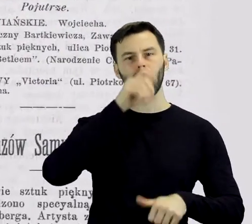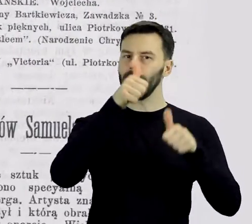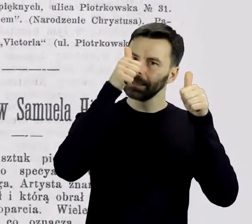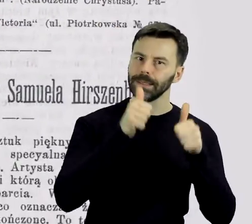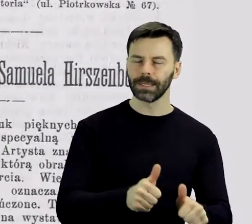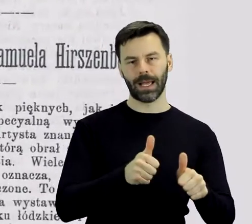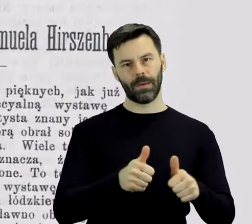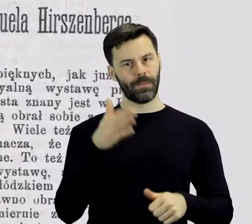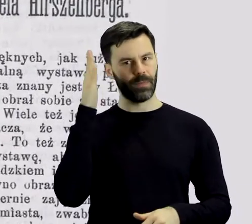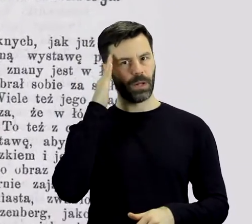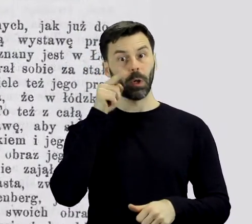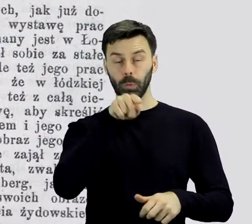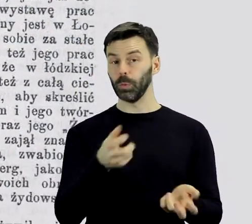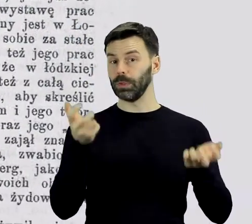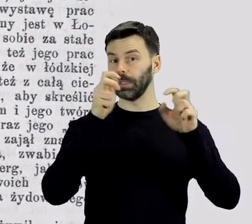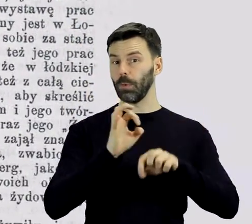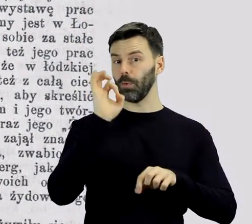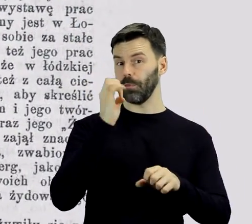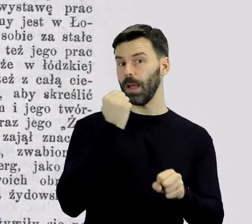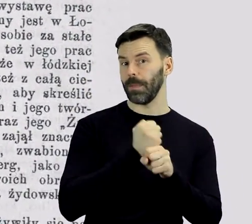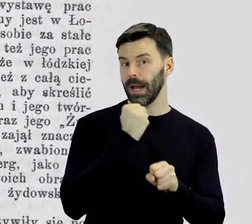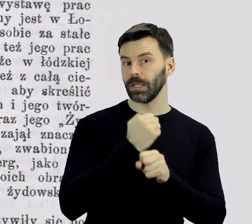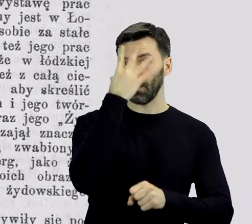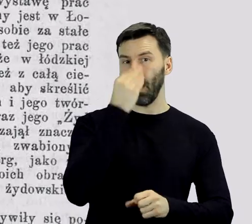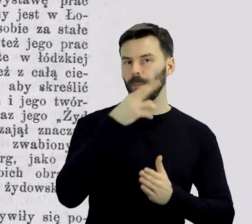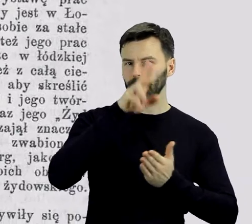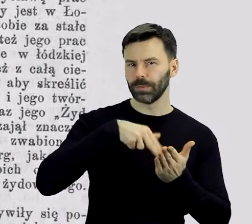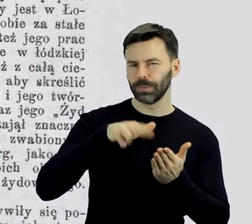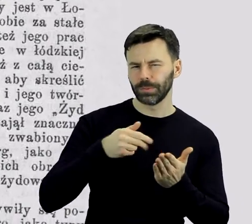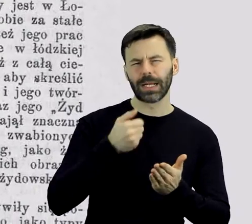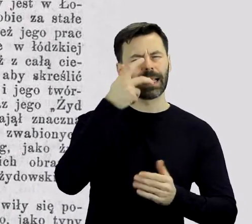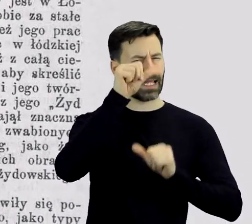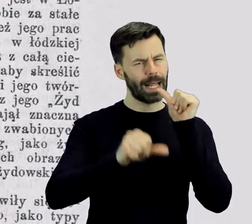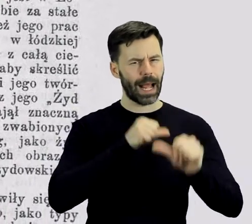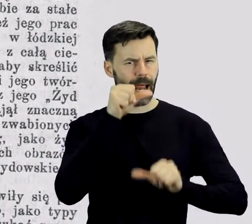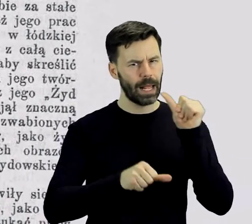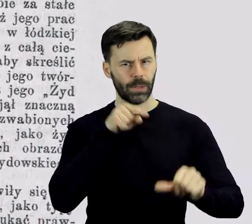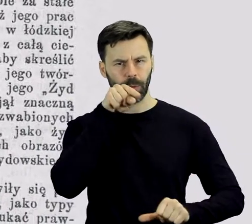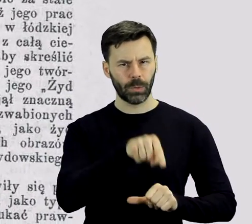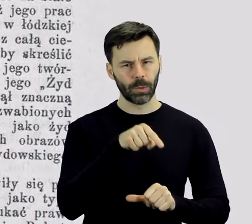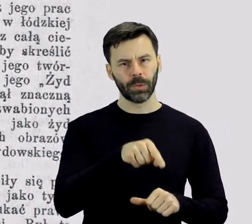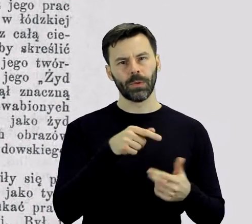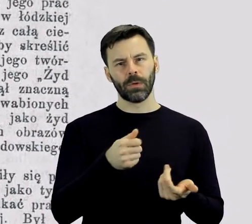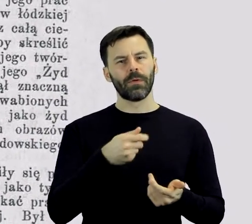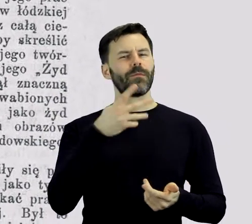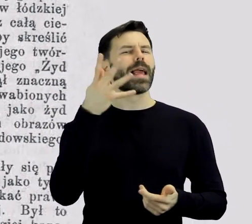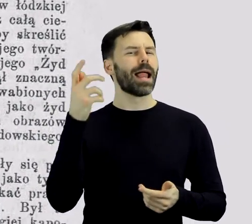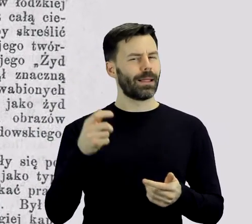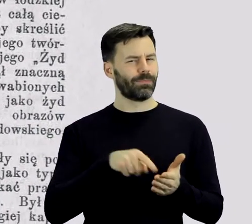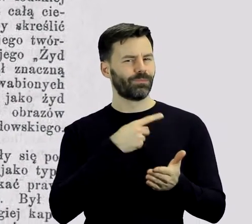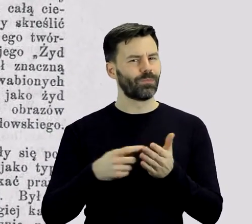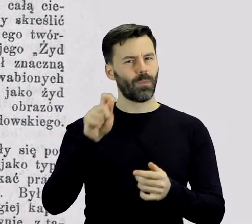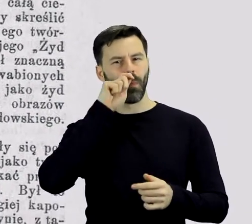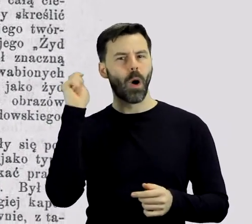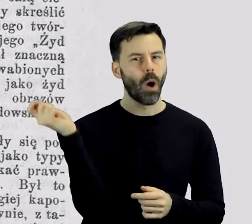Tu założył własną pracownię i tworzył przez następne kilkanaście lat, odbywając liczne podróże, m.in. do